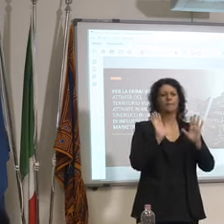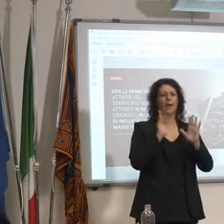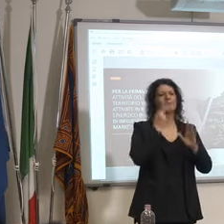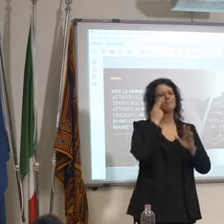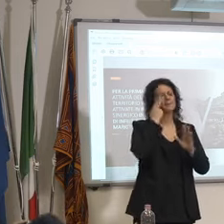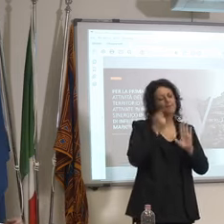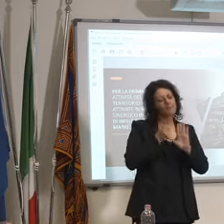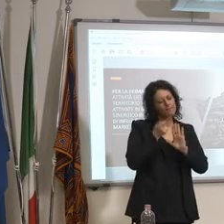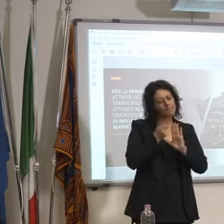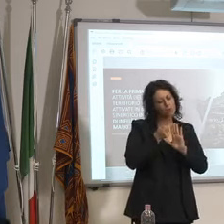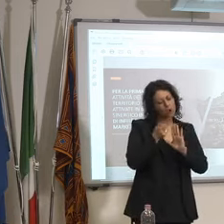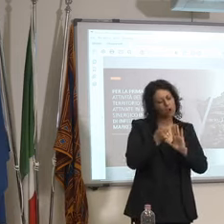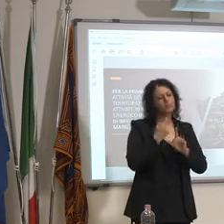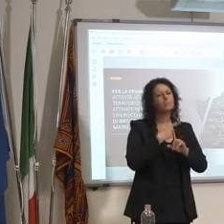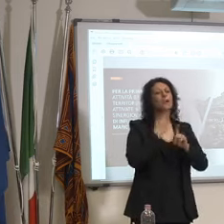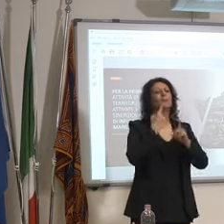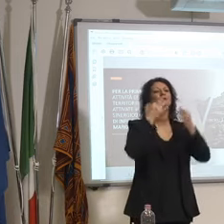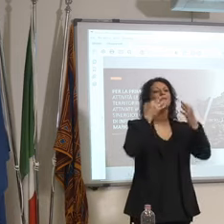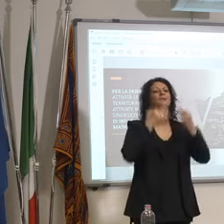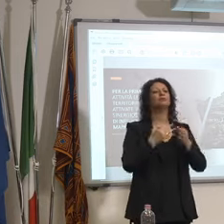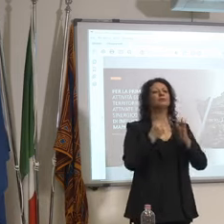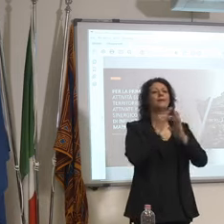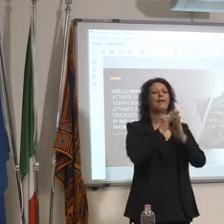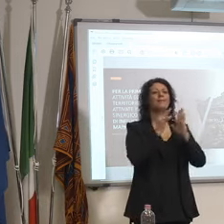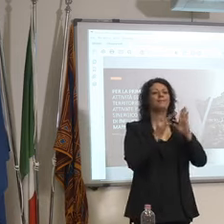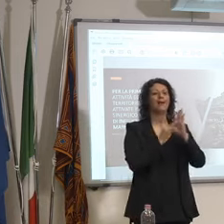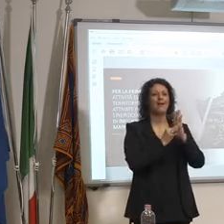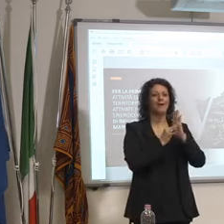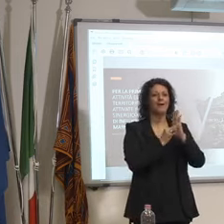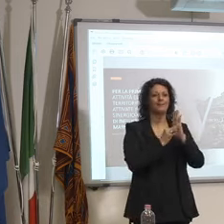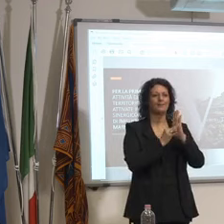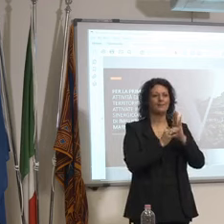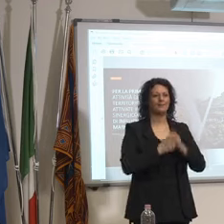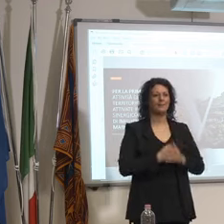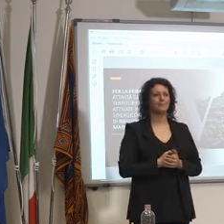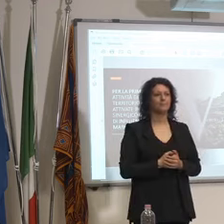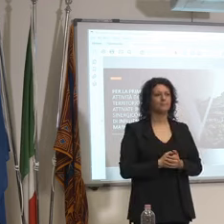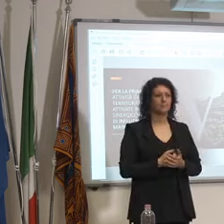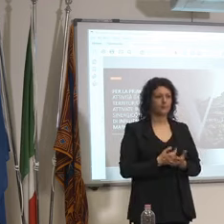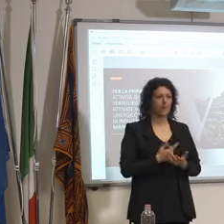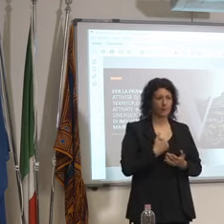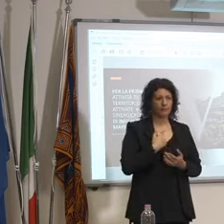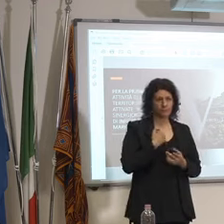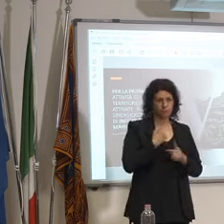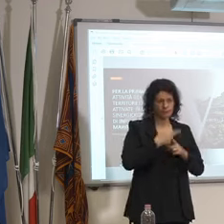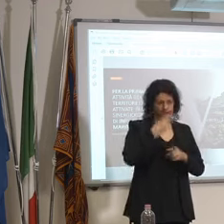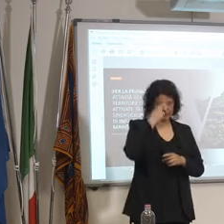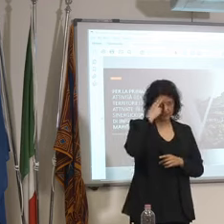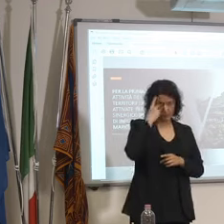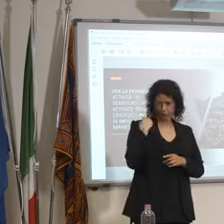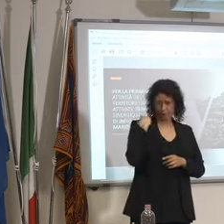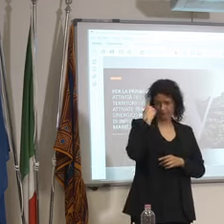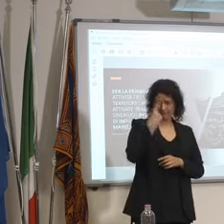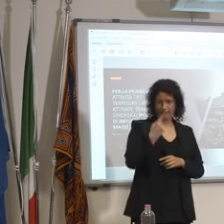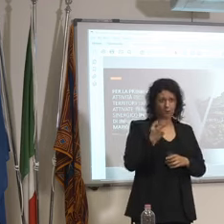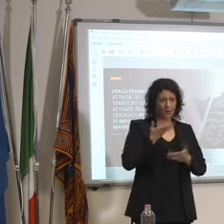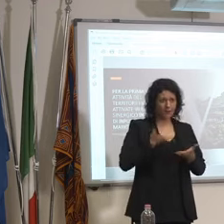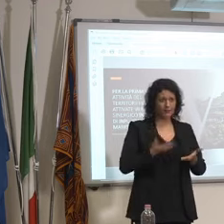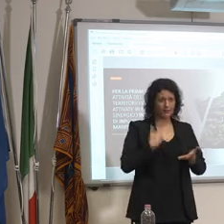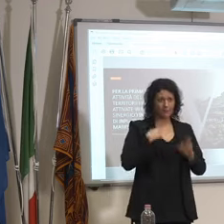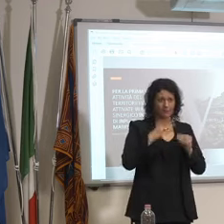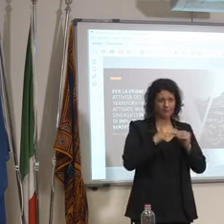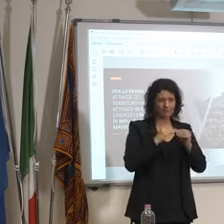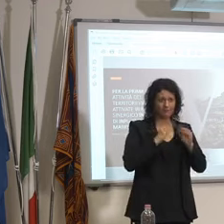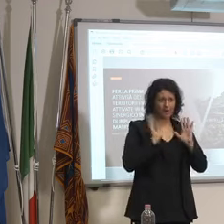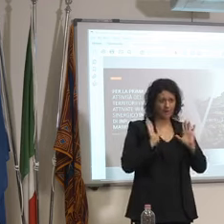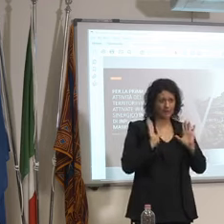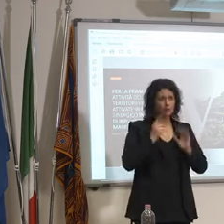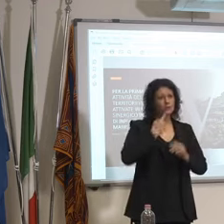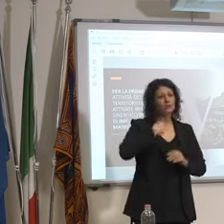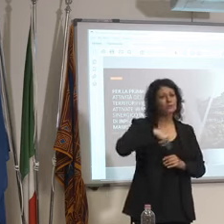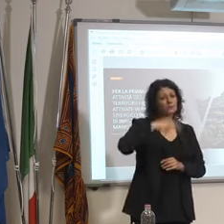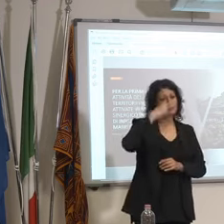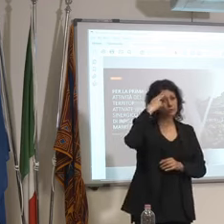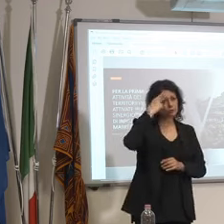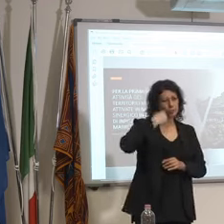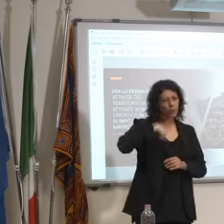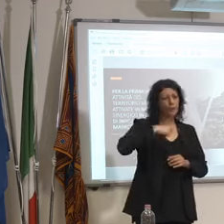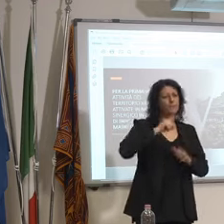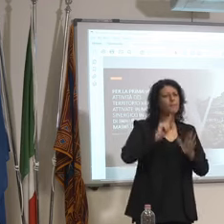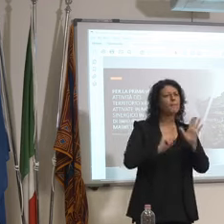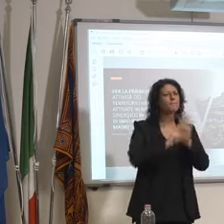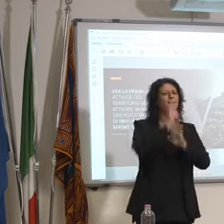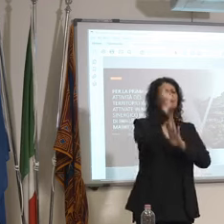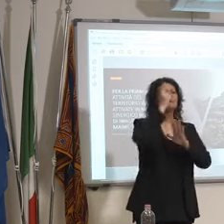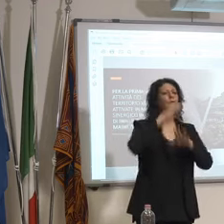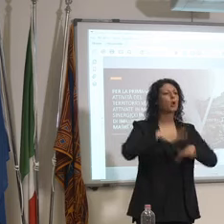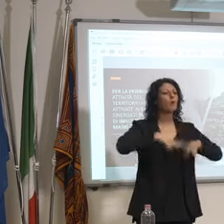date e dico anche che lo abbiamo fatto fino ad ora vi ricordo che noi abbiamo aperto tra i primi le piscine le